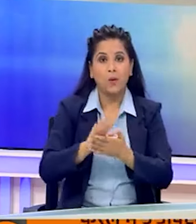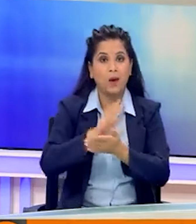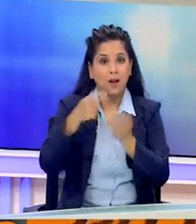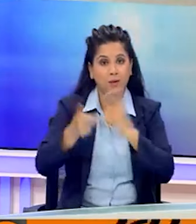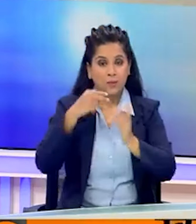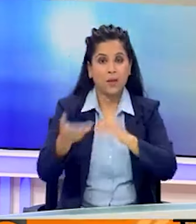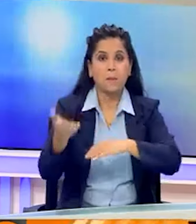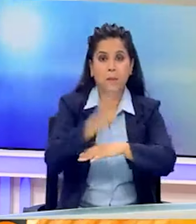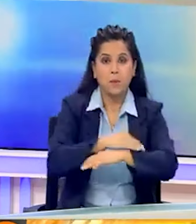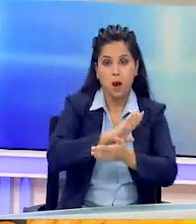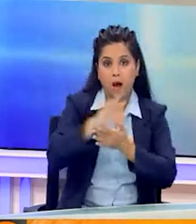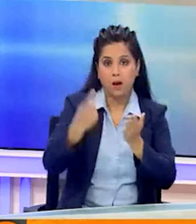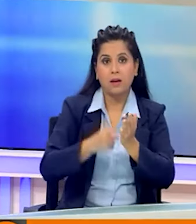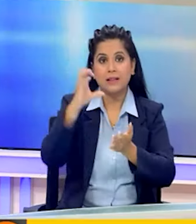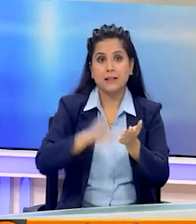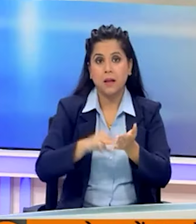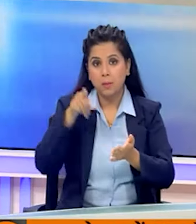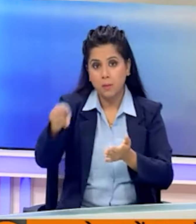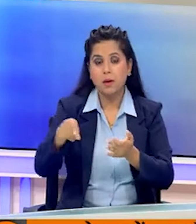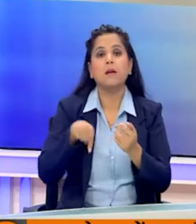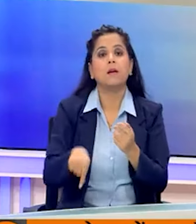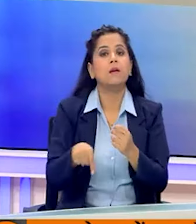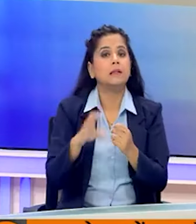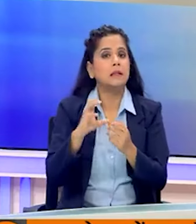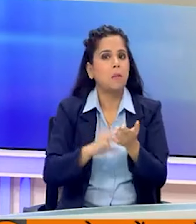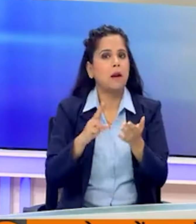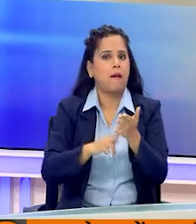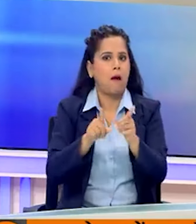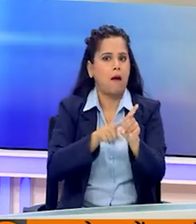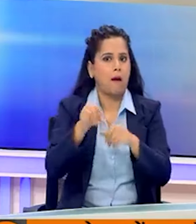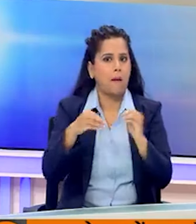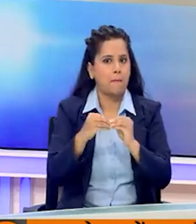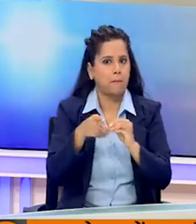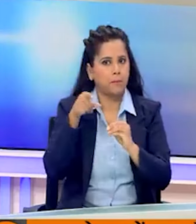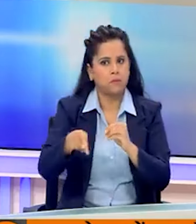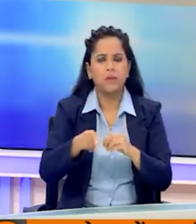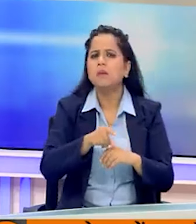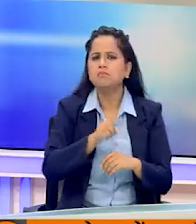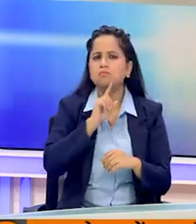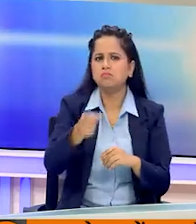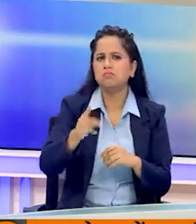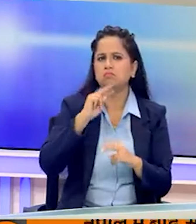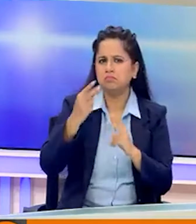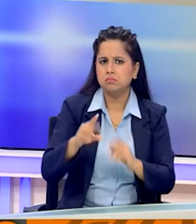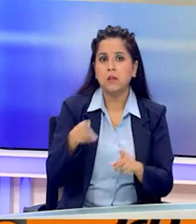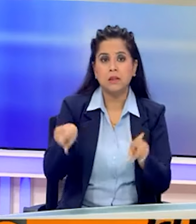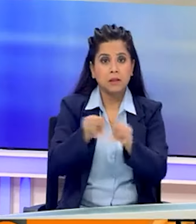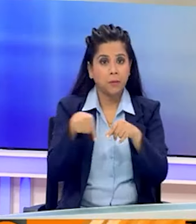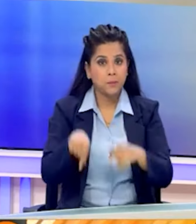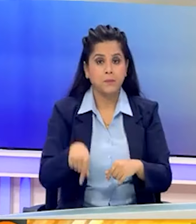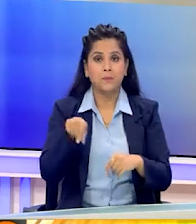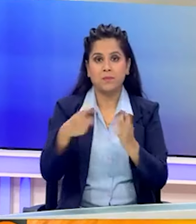हर्याणा के मुख्य मंतरी नायव सिंग सैनी ने सीधा निशाना साथा। साथ ही